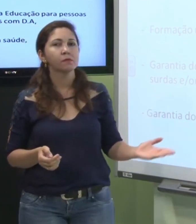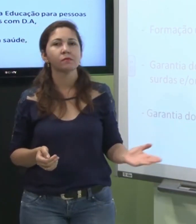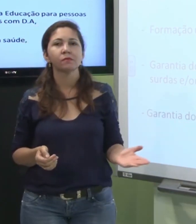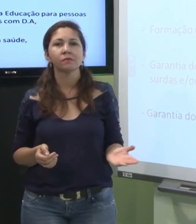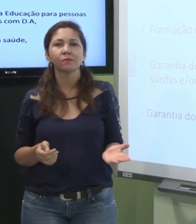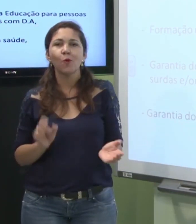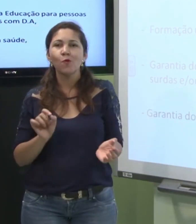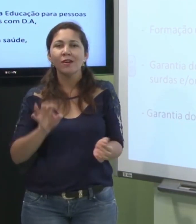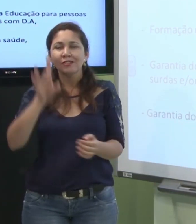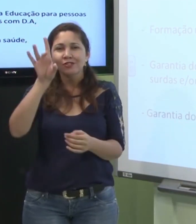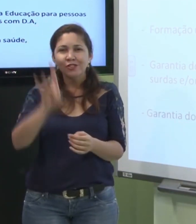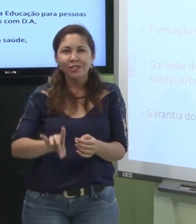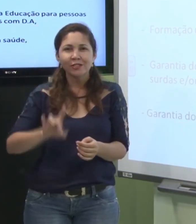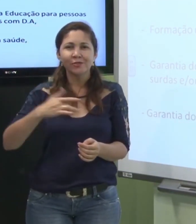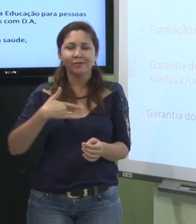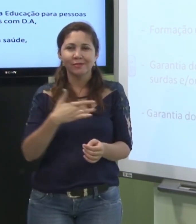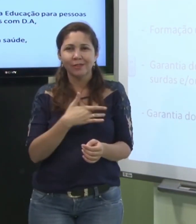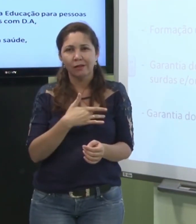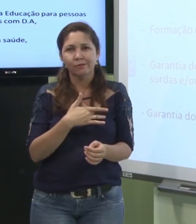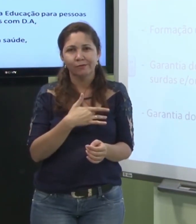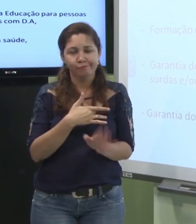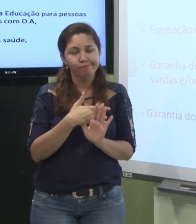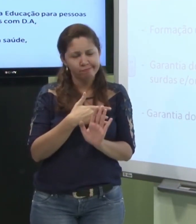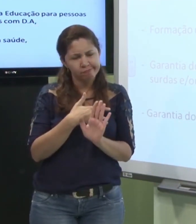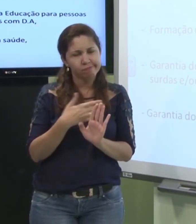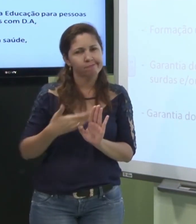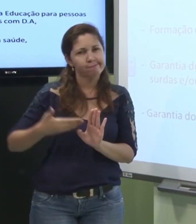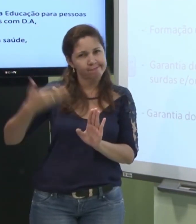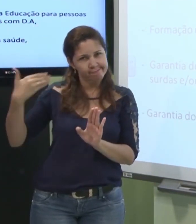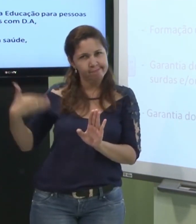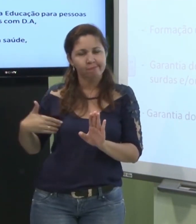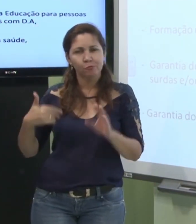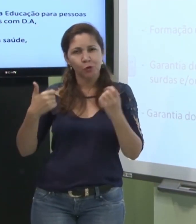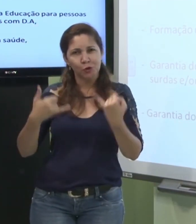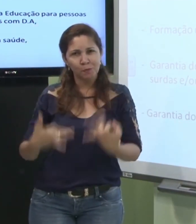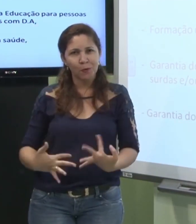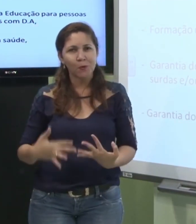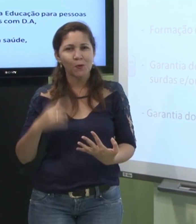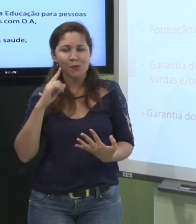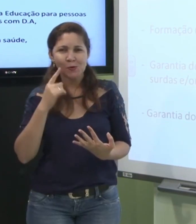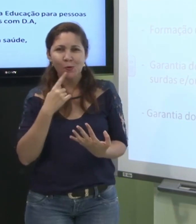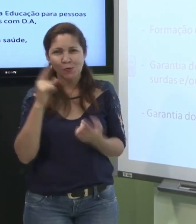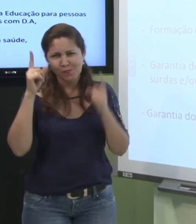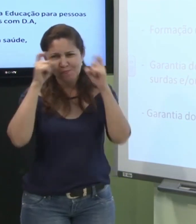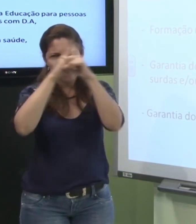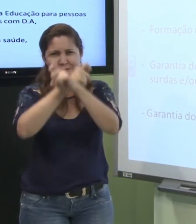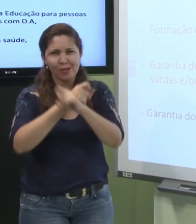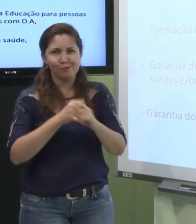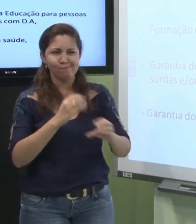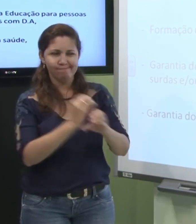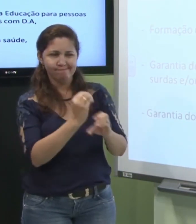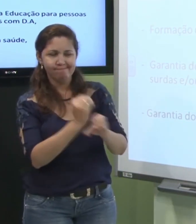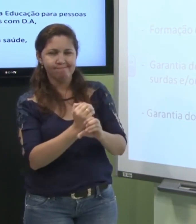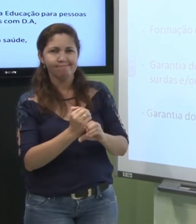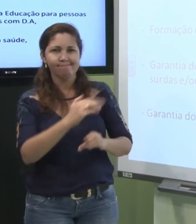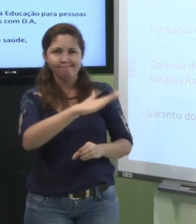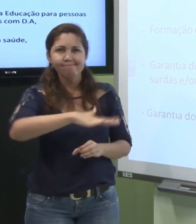então a garantia do direito à saúde eu já falei sobre as dificuldades de comunicação que o surdo tem na área da